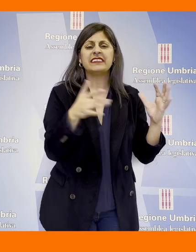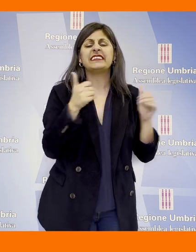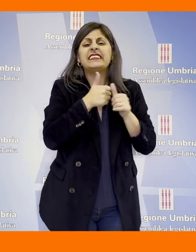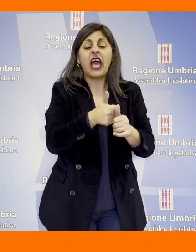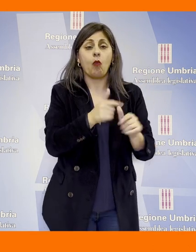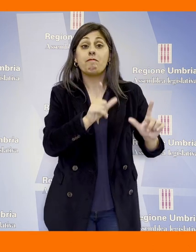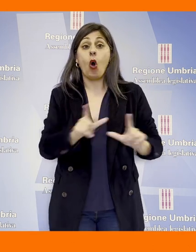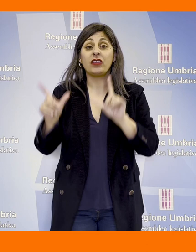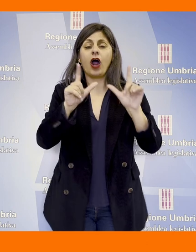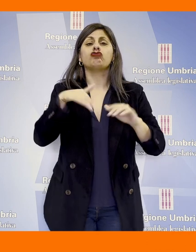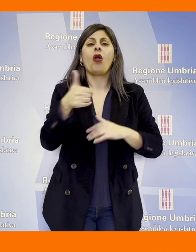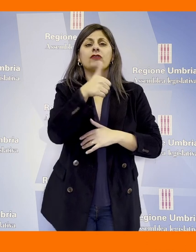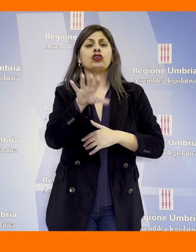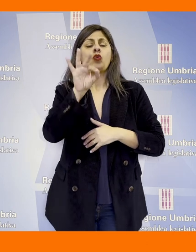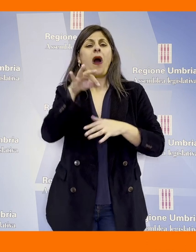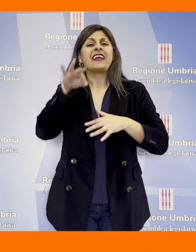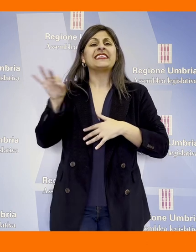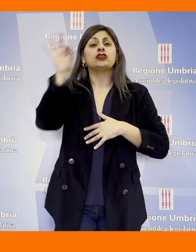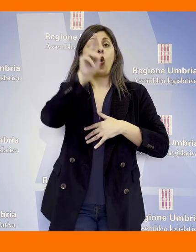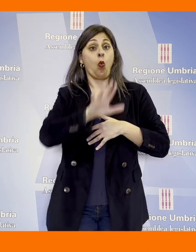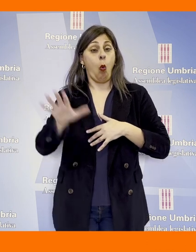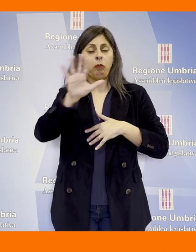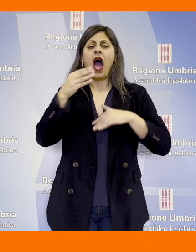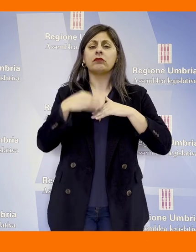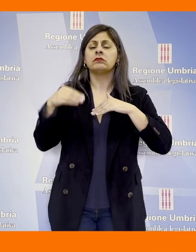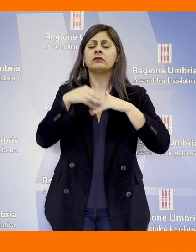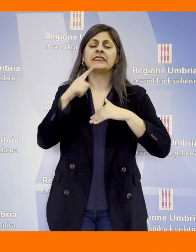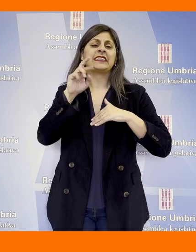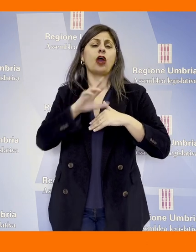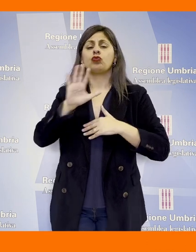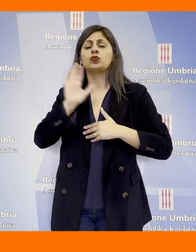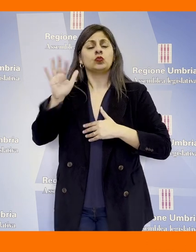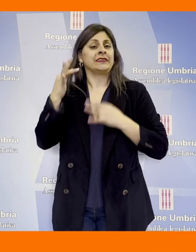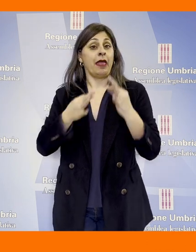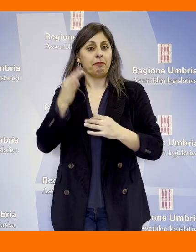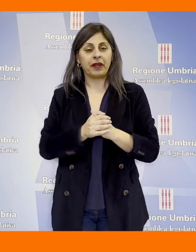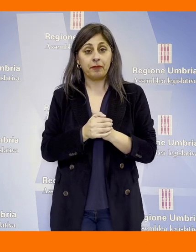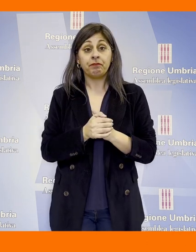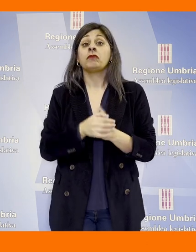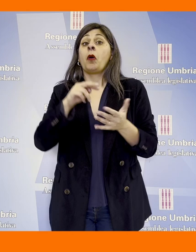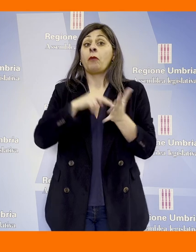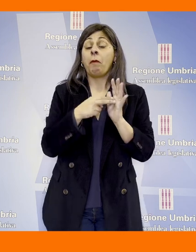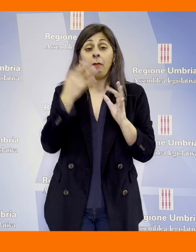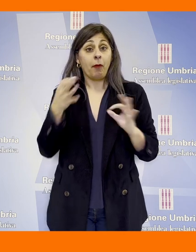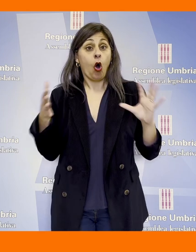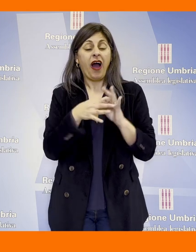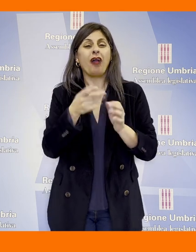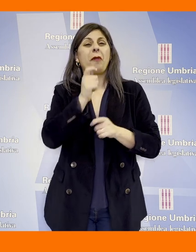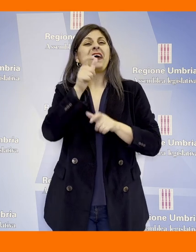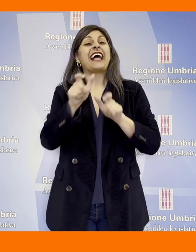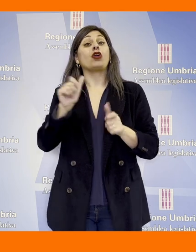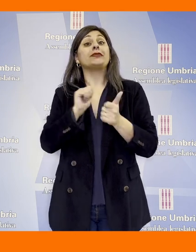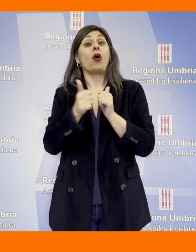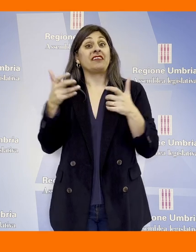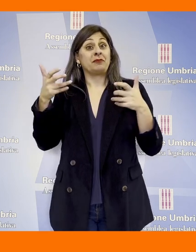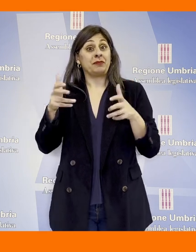monitoraggio di oltre 150 stazioni e viene costantemente aggiornata dalla regione. Le criticità rispetto alla diminuzione dei